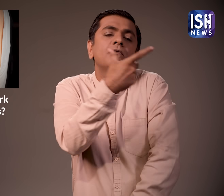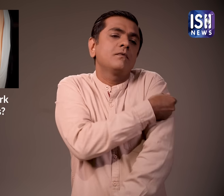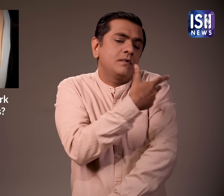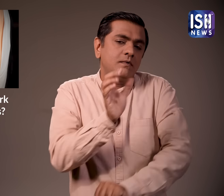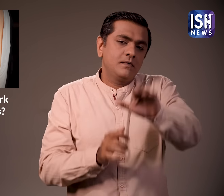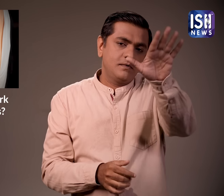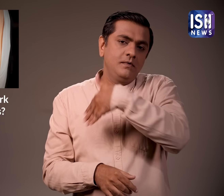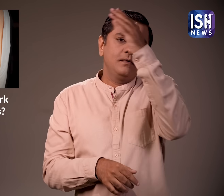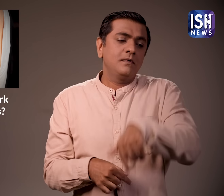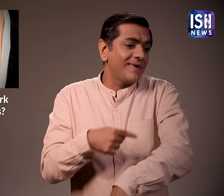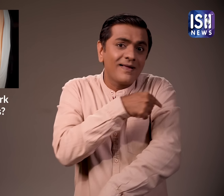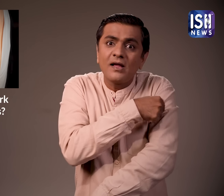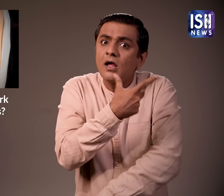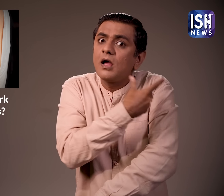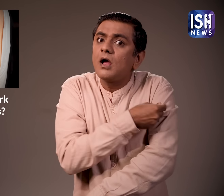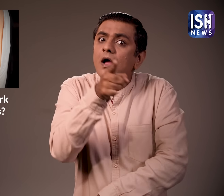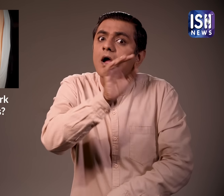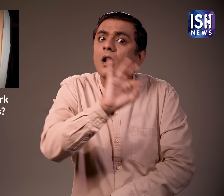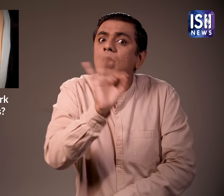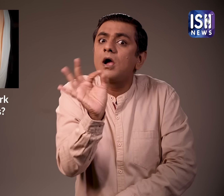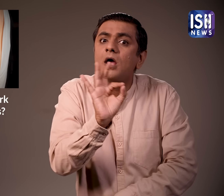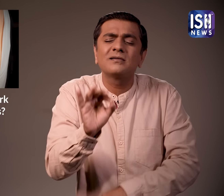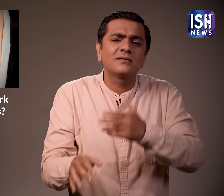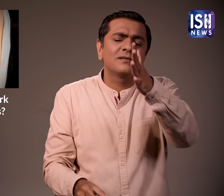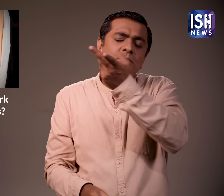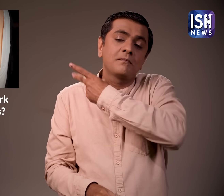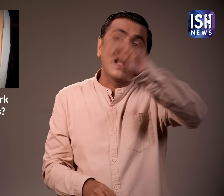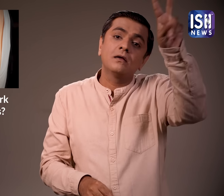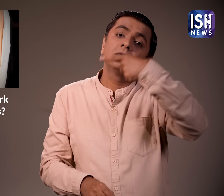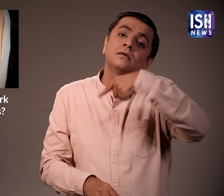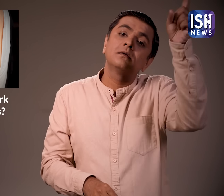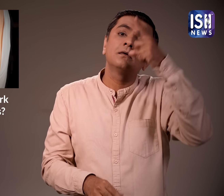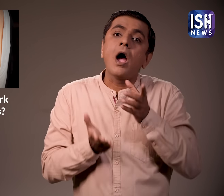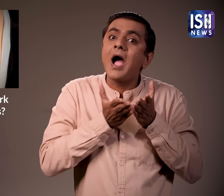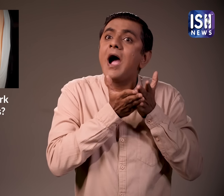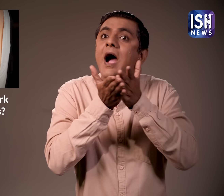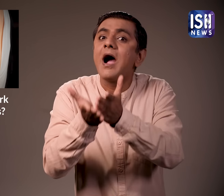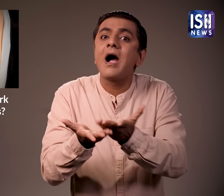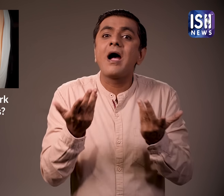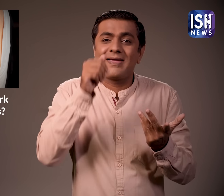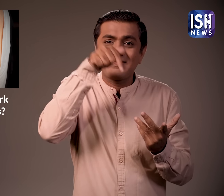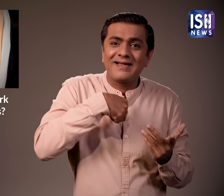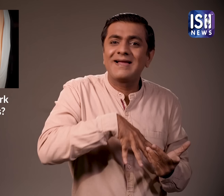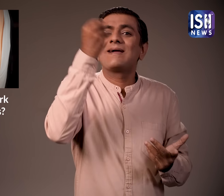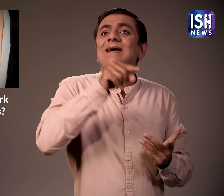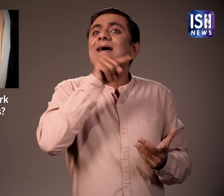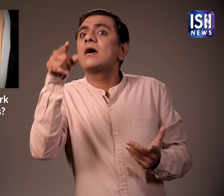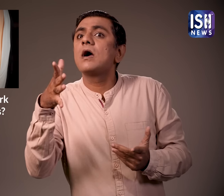पर निशान दिखाना पड़ता था जिनके पास निशान नहीं होता था उन्हें यात्रा की इजाज़त नहीं दी जाती थी और